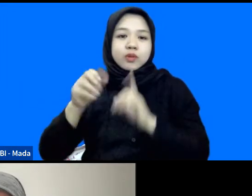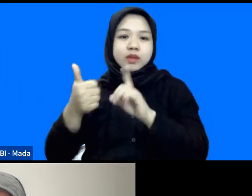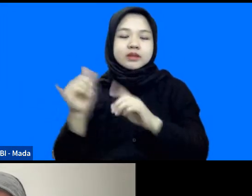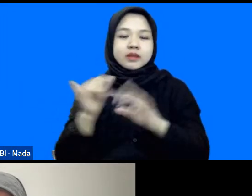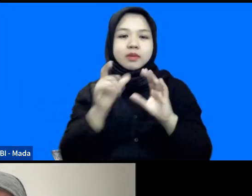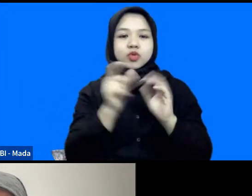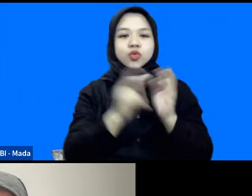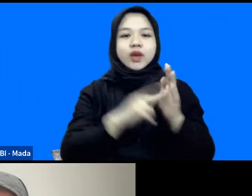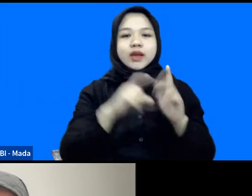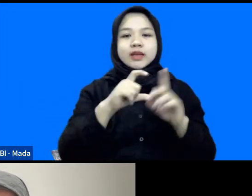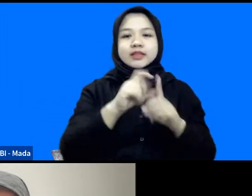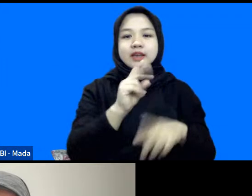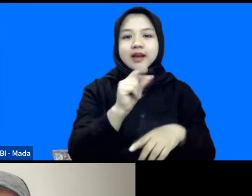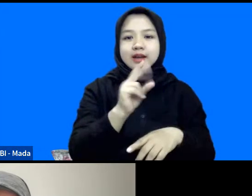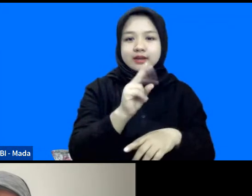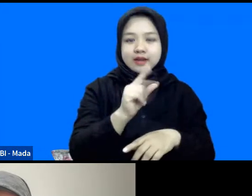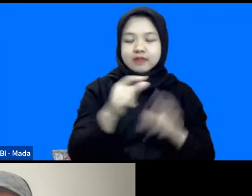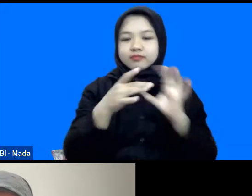UNESCO.